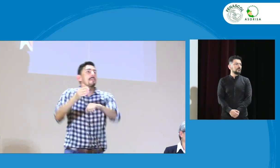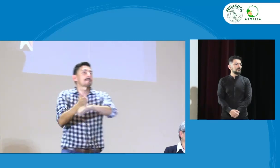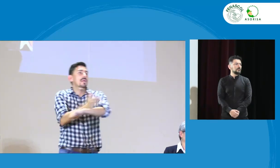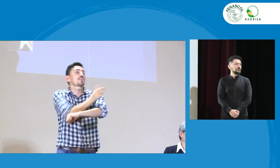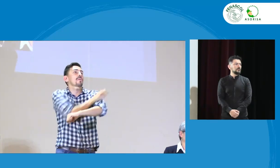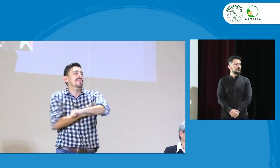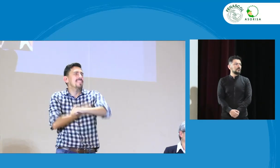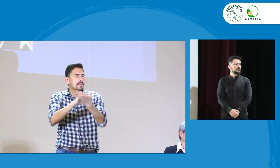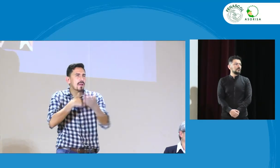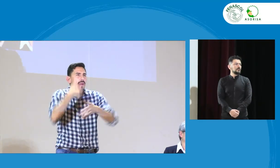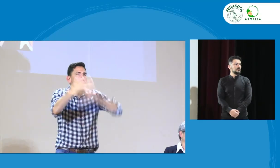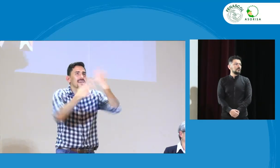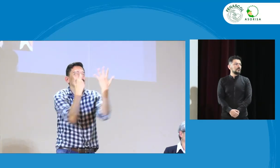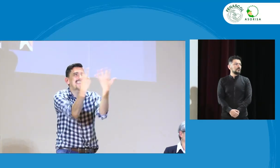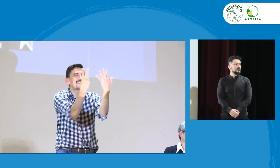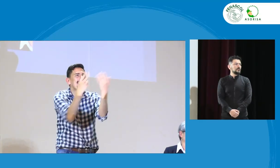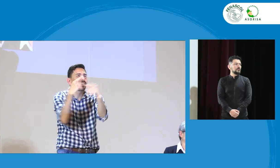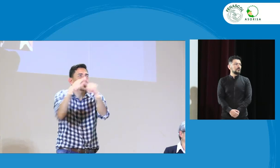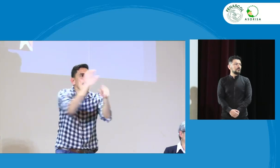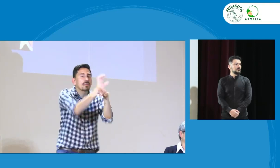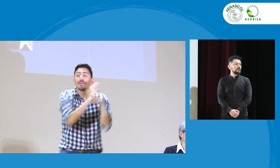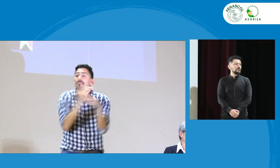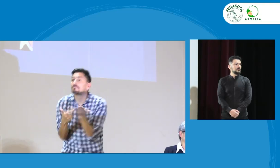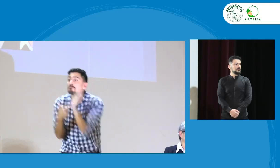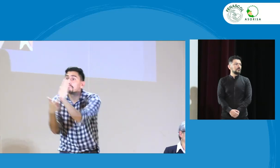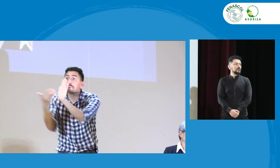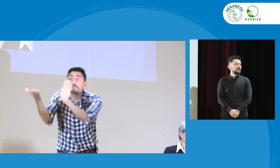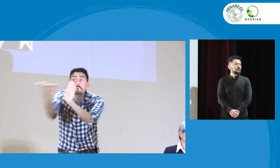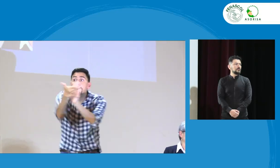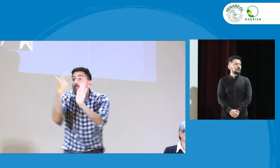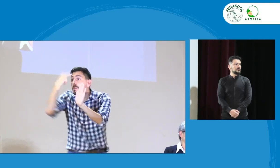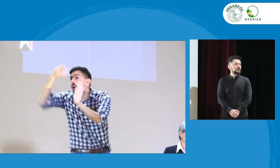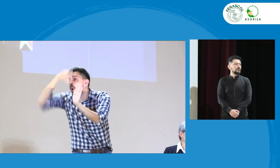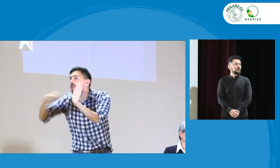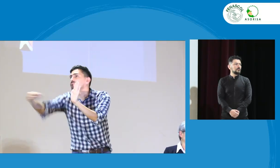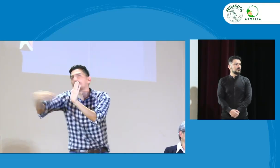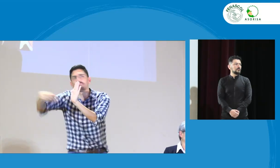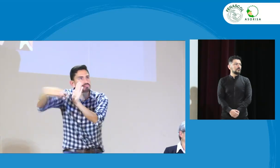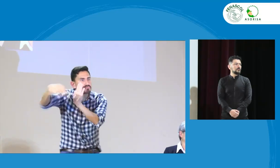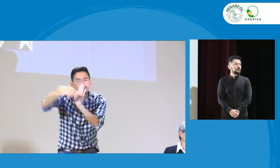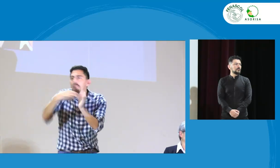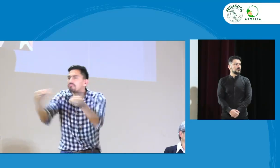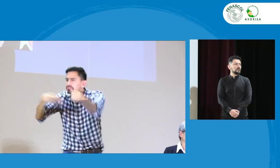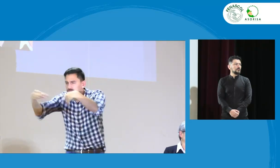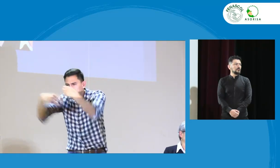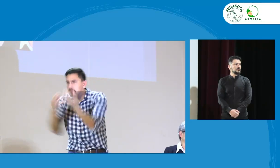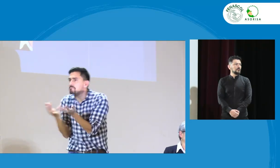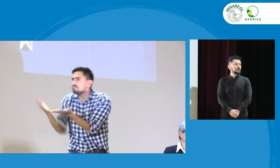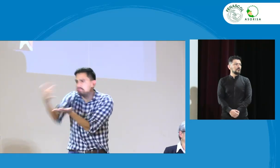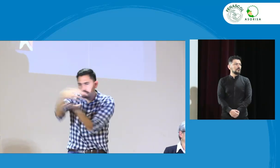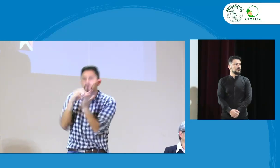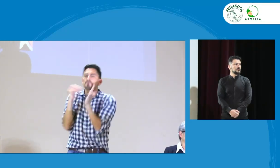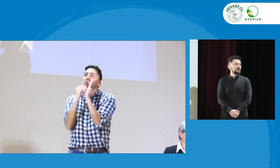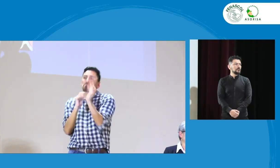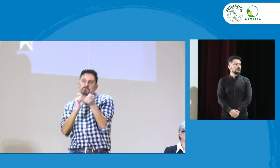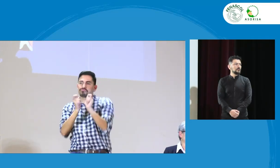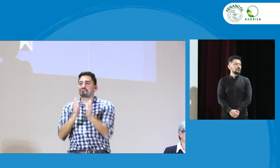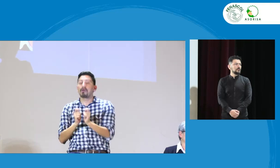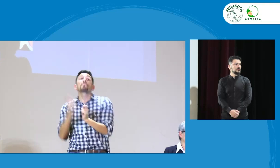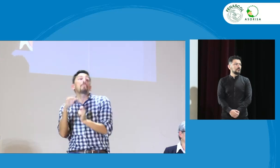poder un propuesto del Consejo Nacional con las diferentes siete entidades que hacen parte de este precomité, recogemos